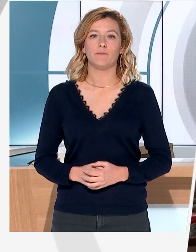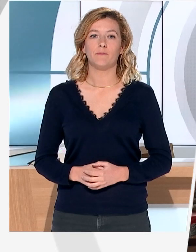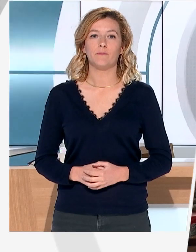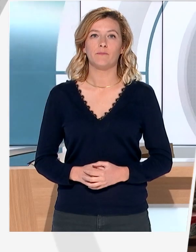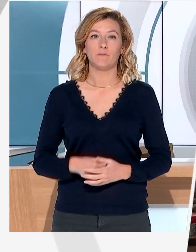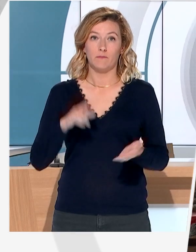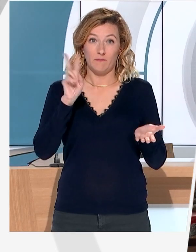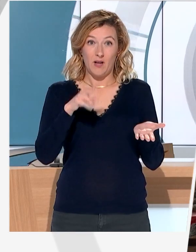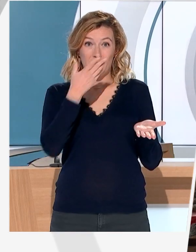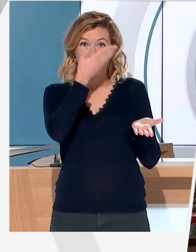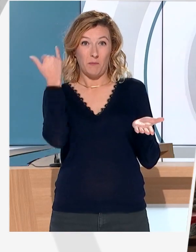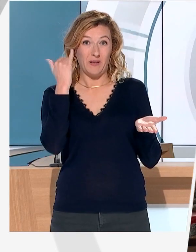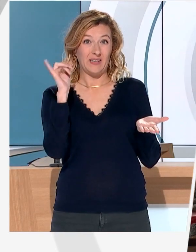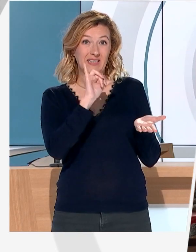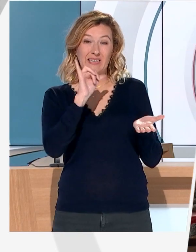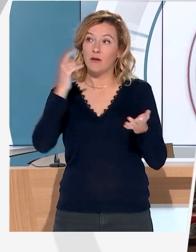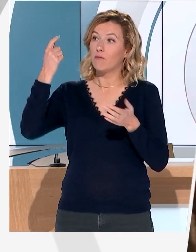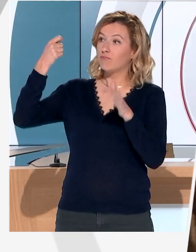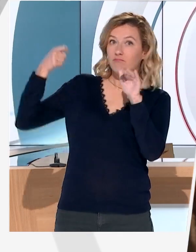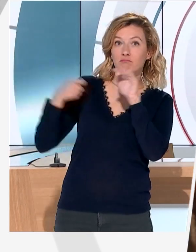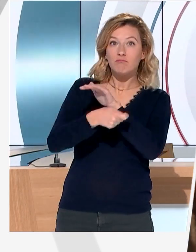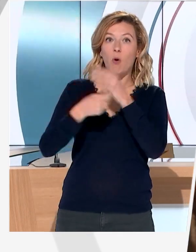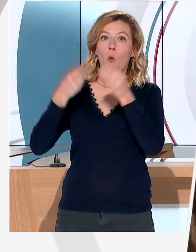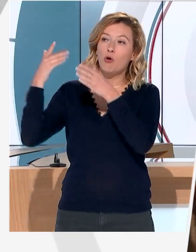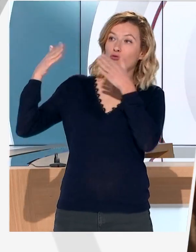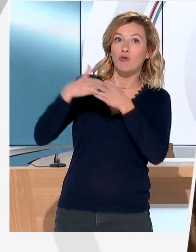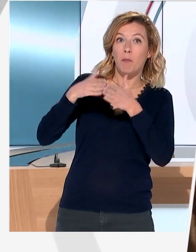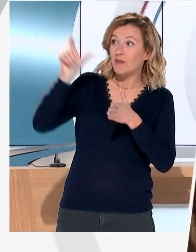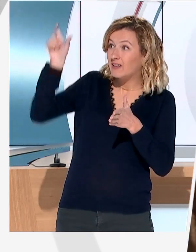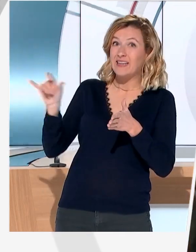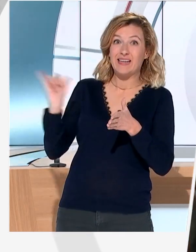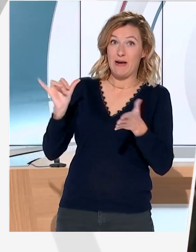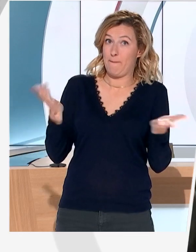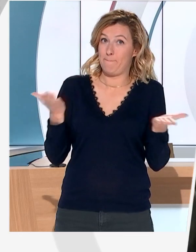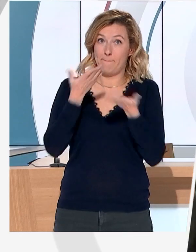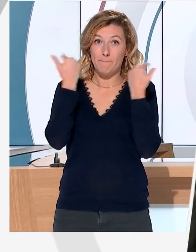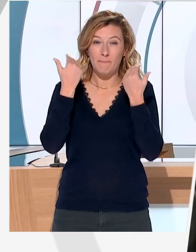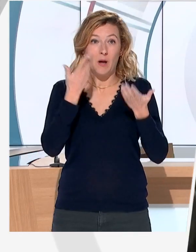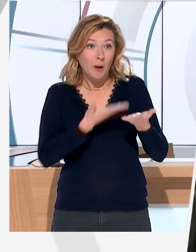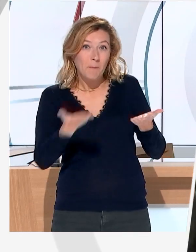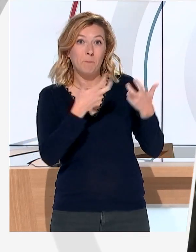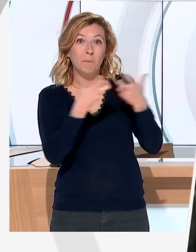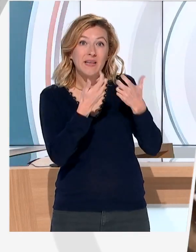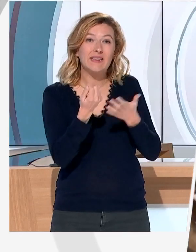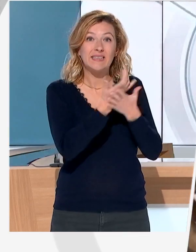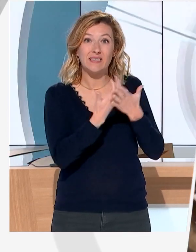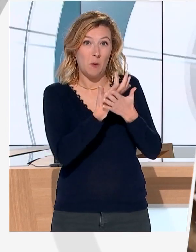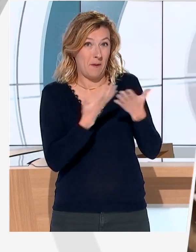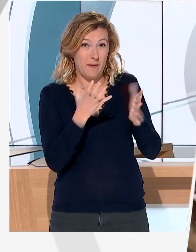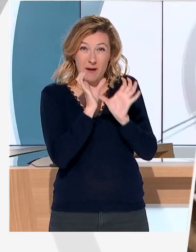On ne connaîtra ni le nom du mécène, de qui émène la commande, ni le prix de ce trésor, la confidentialité émaillant, si l'on ne se dire, son